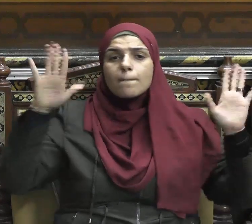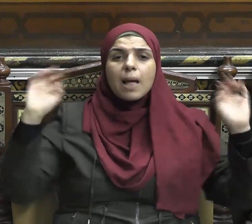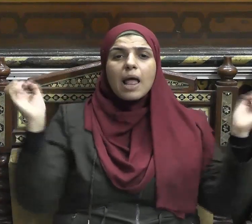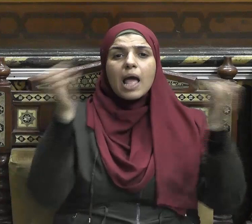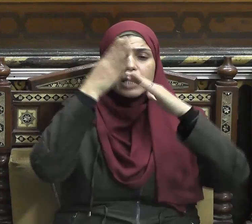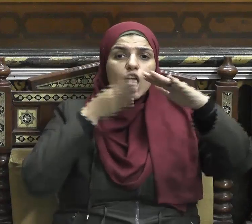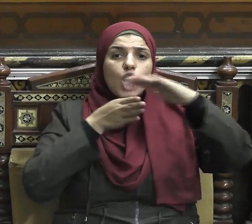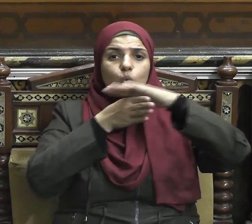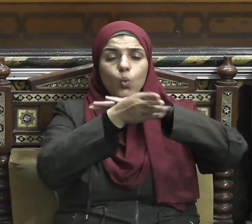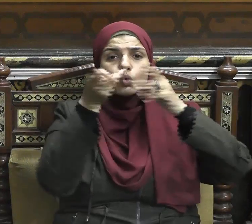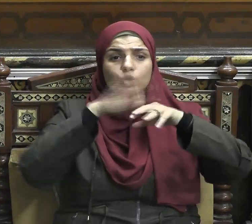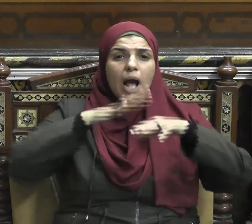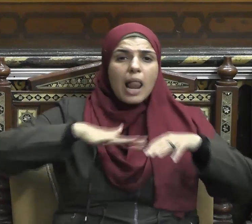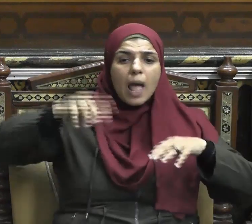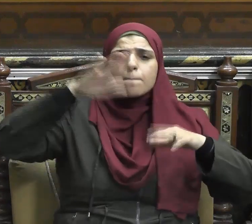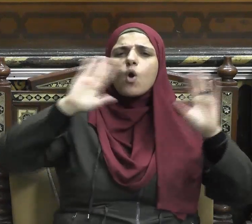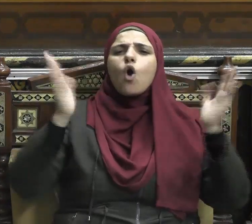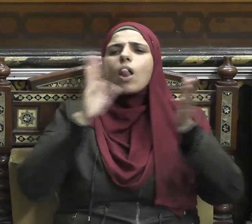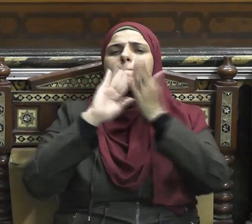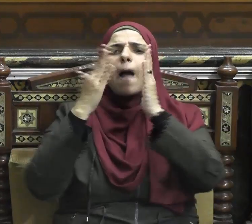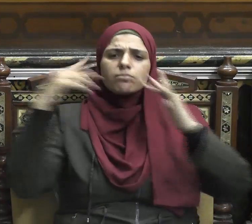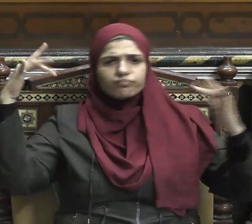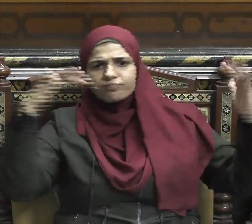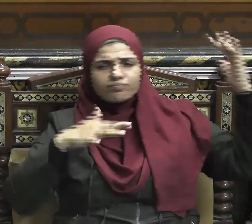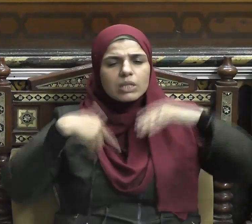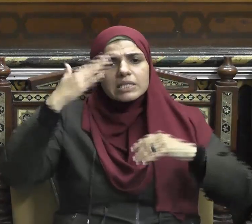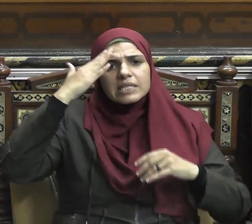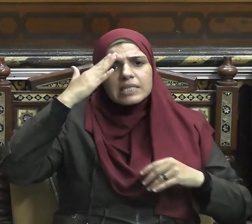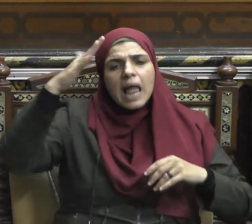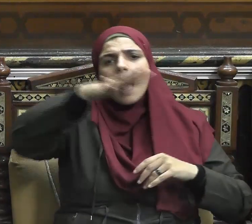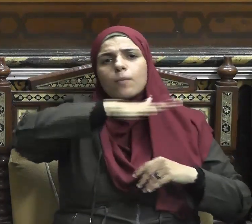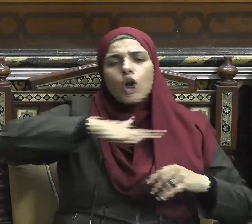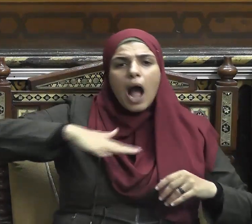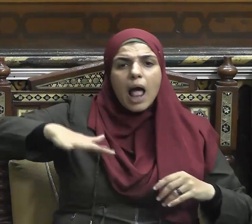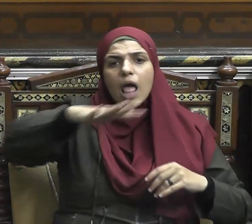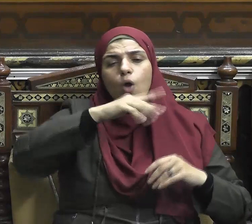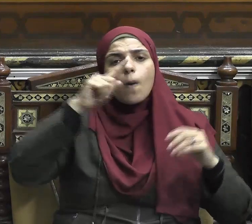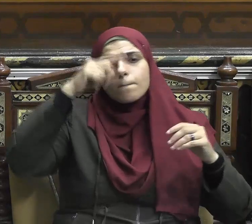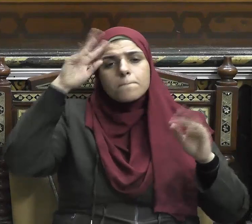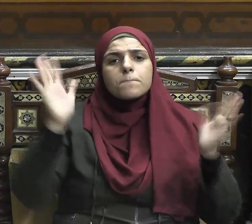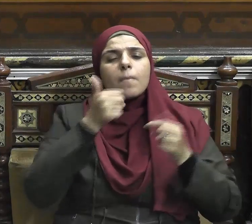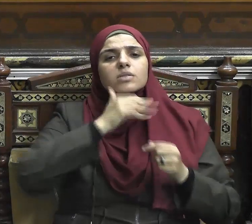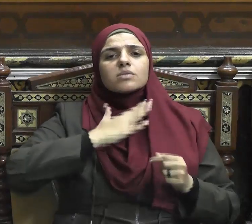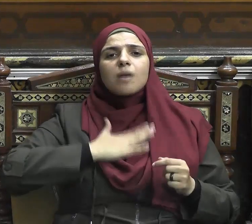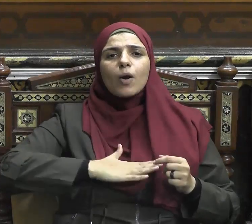جل شأنه ولا تقول لمن ألقى إليكم السلام لست مؤمنا